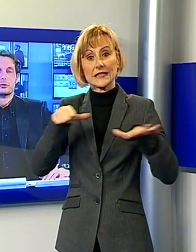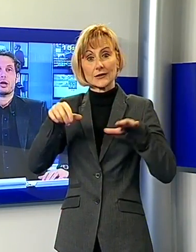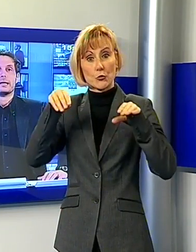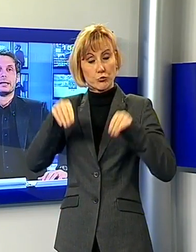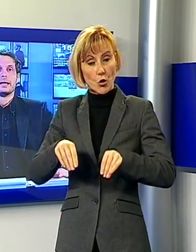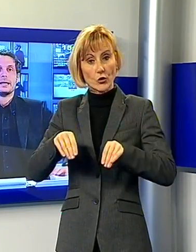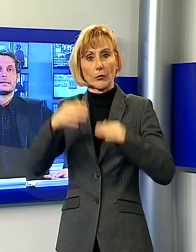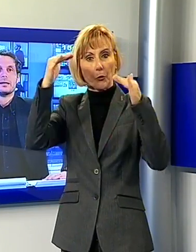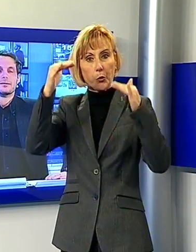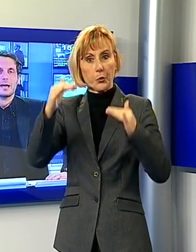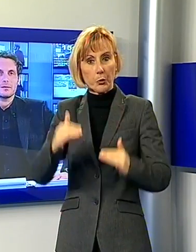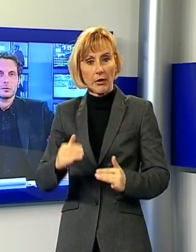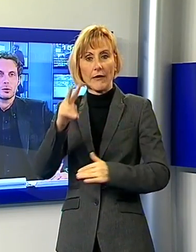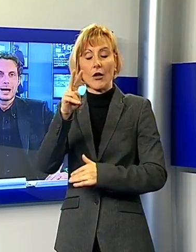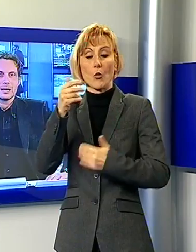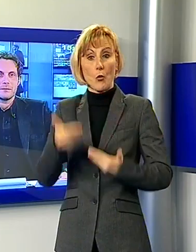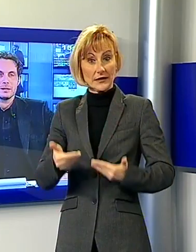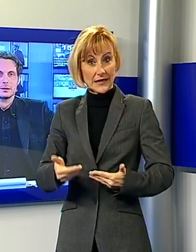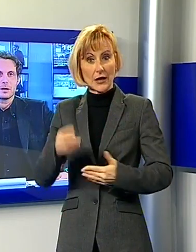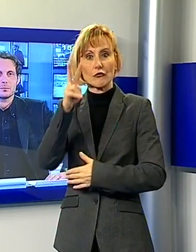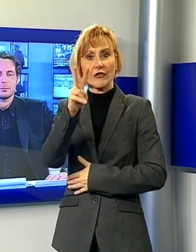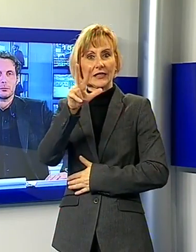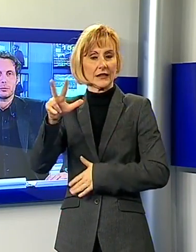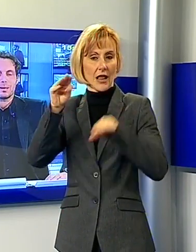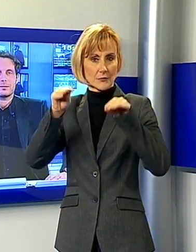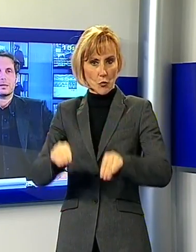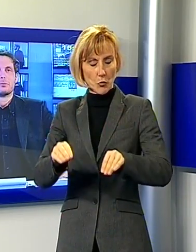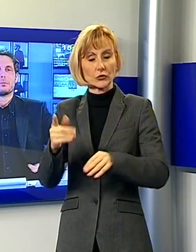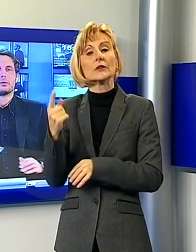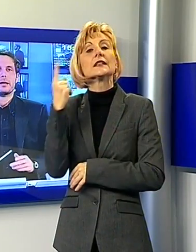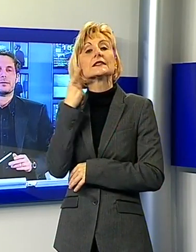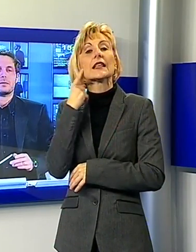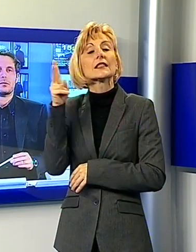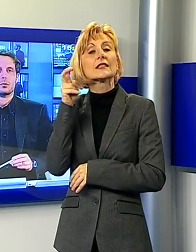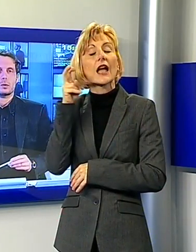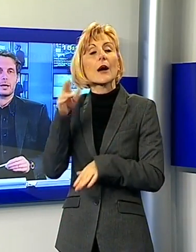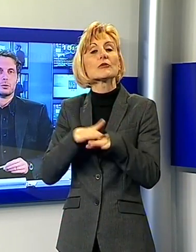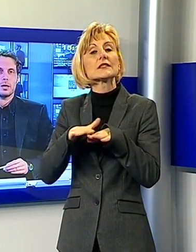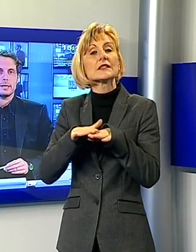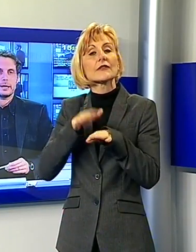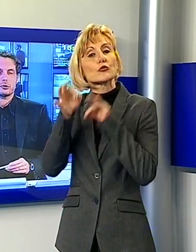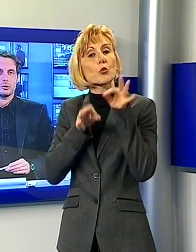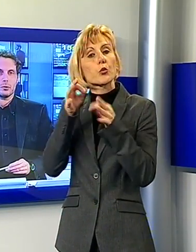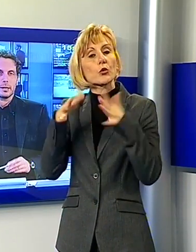scende dal sesto al ventitresimo posto. Ma sentiamo di più nel servizio curato da Egidio Conca.